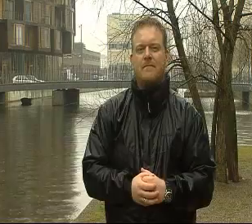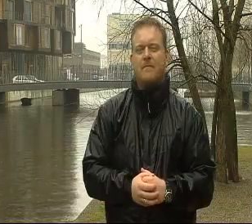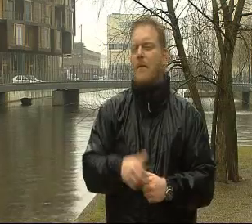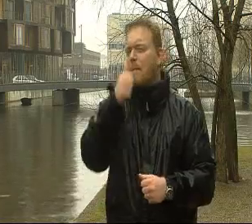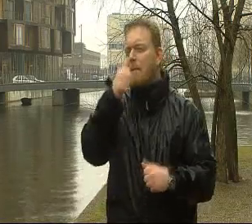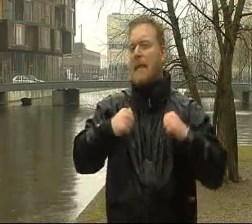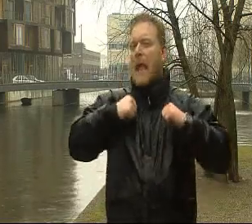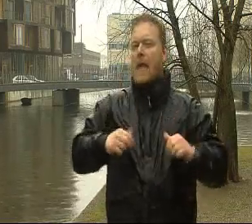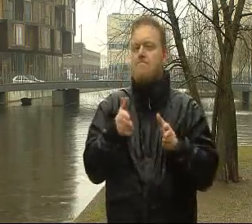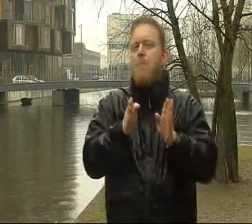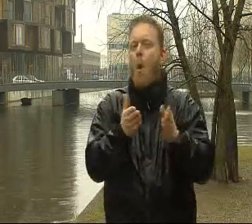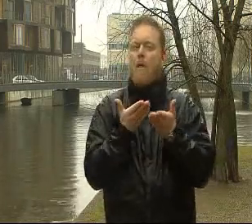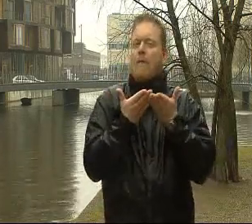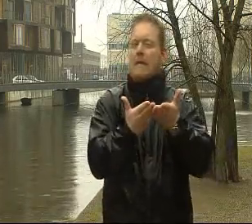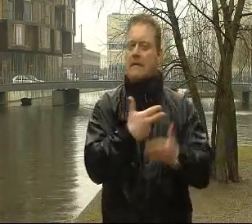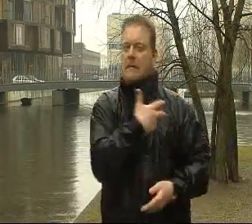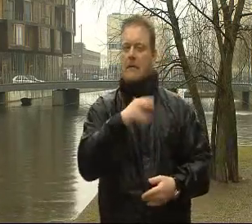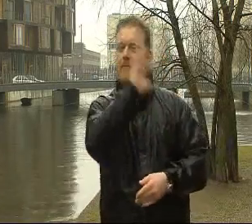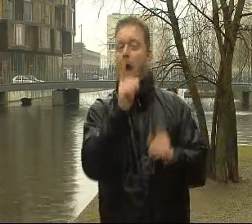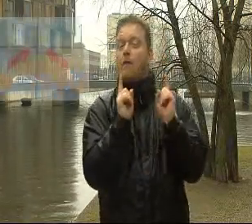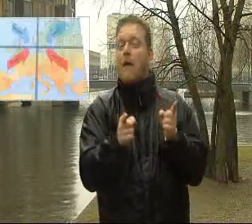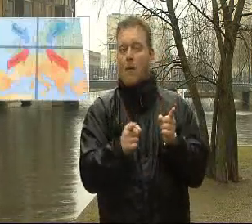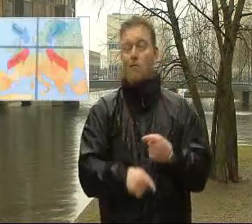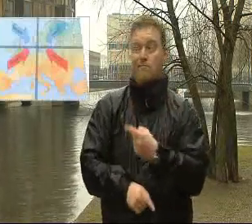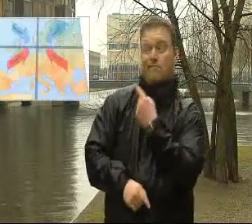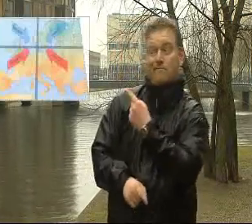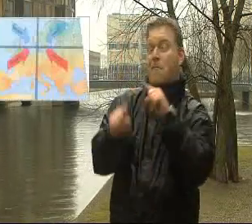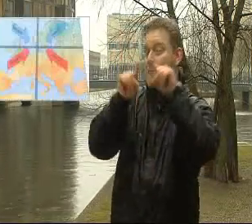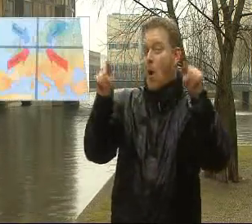Den mest enkle måde at vise det danske vejr på, er ved hjælp af det her kort.